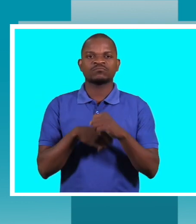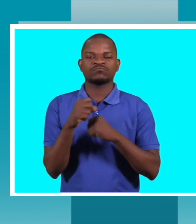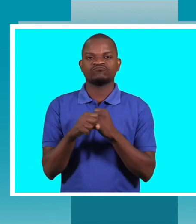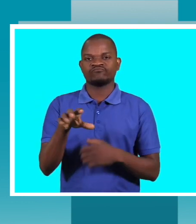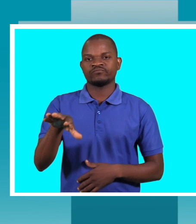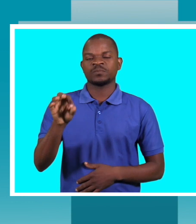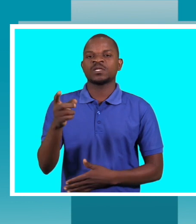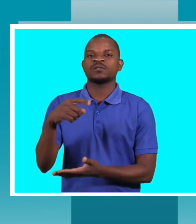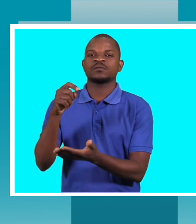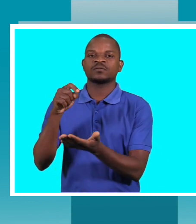província de Ampula